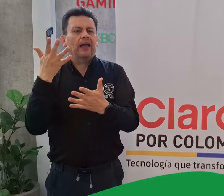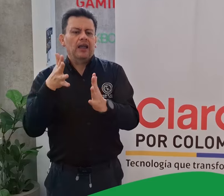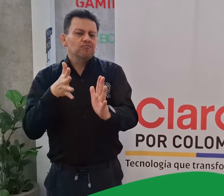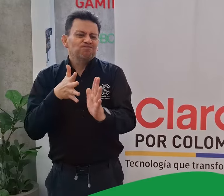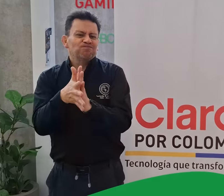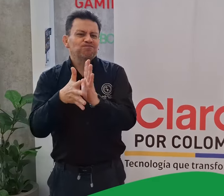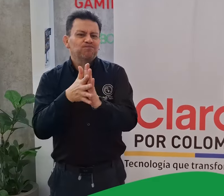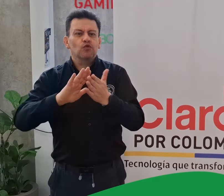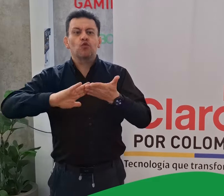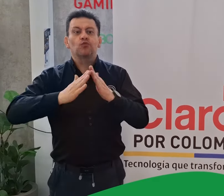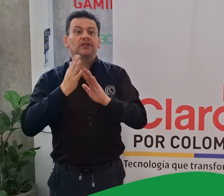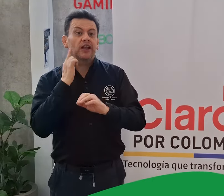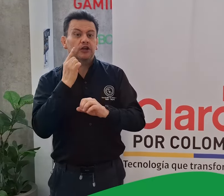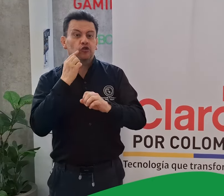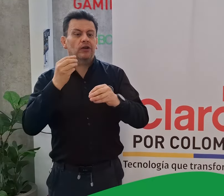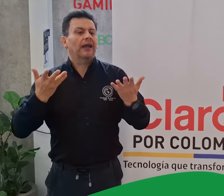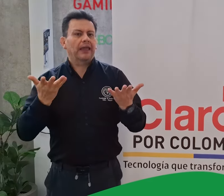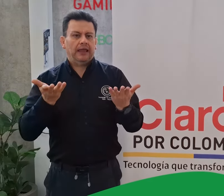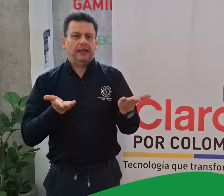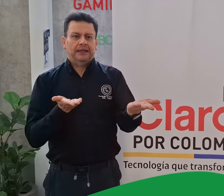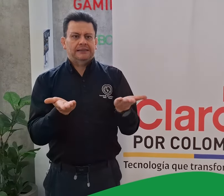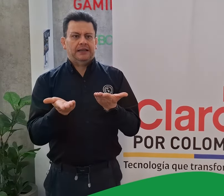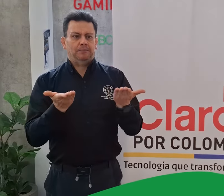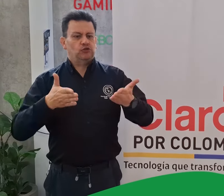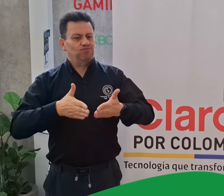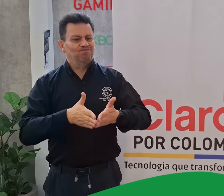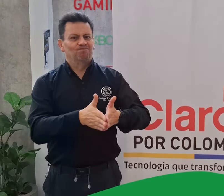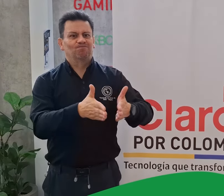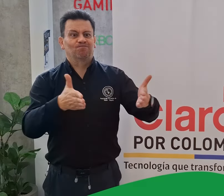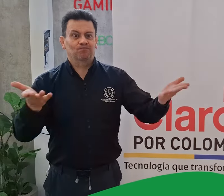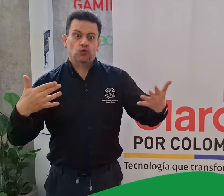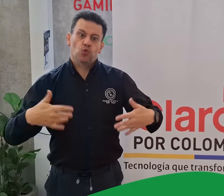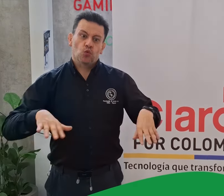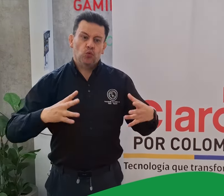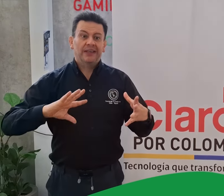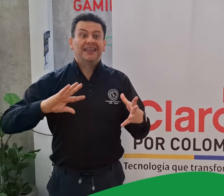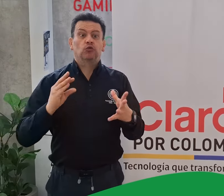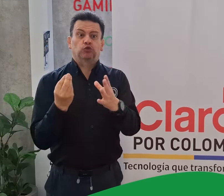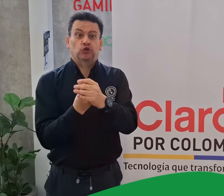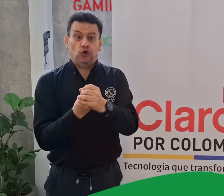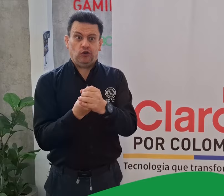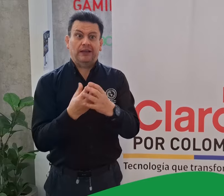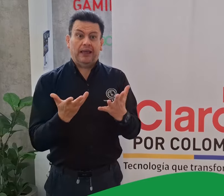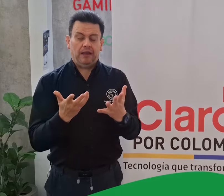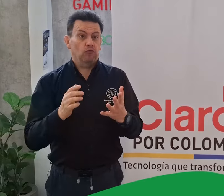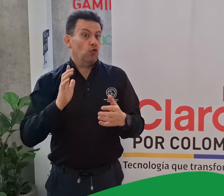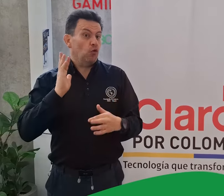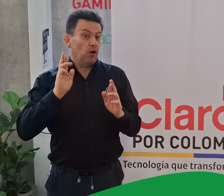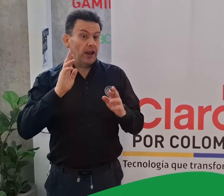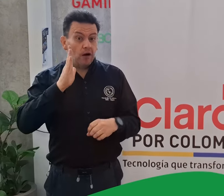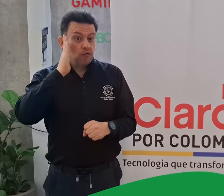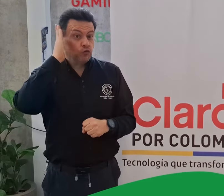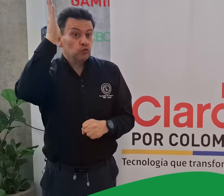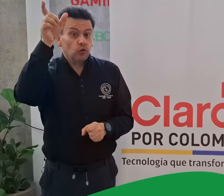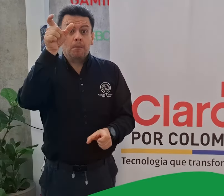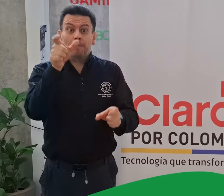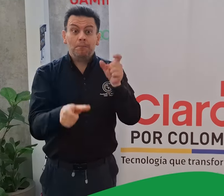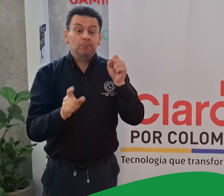los servicios incluyentes de Claro dirigidos a la comunidad sorda, como el servicio de interpretación virtual